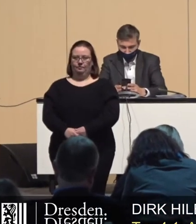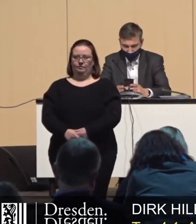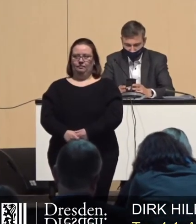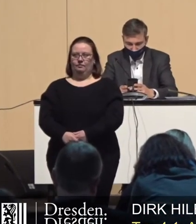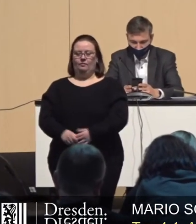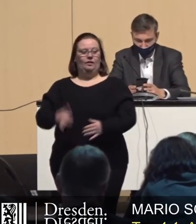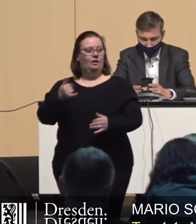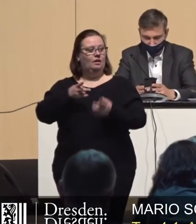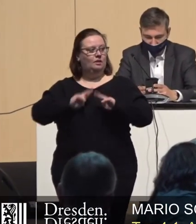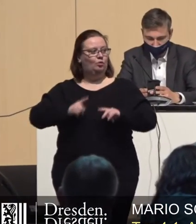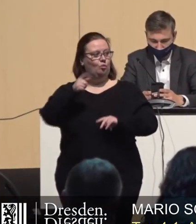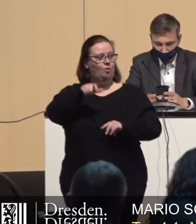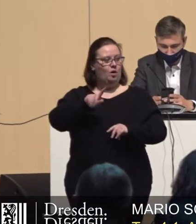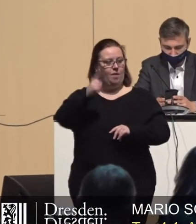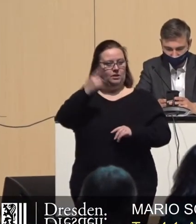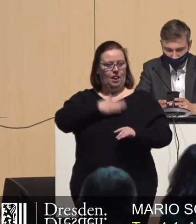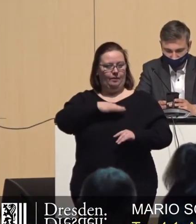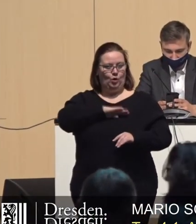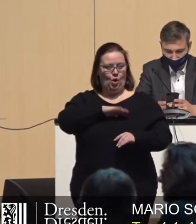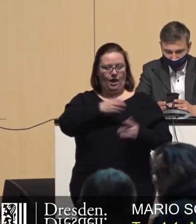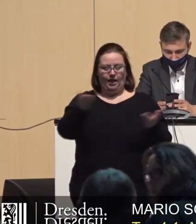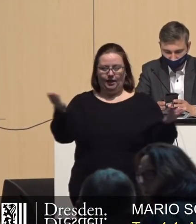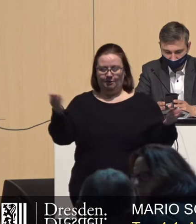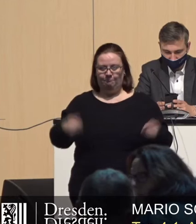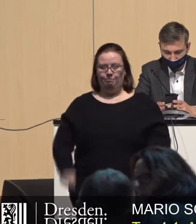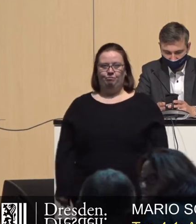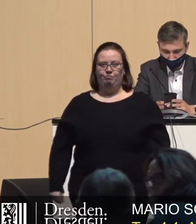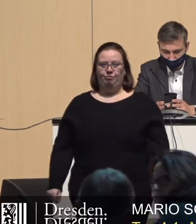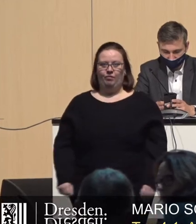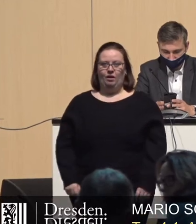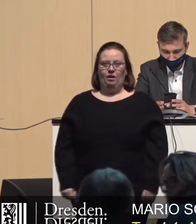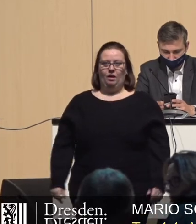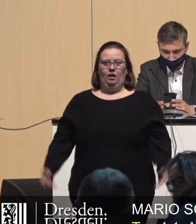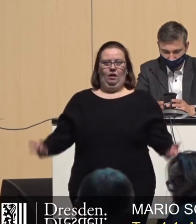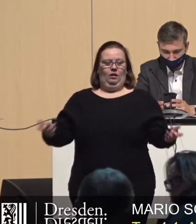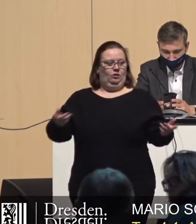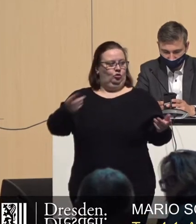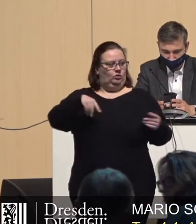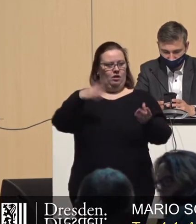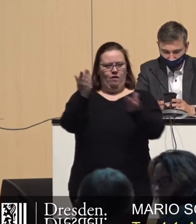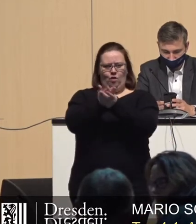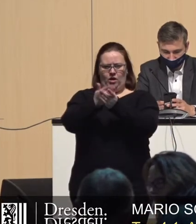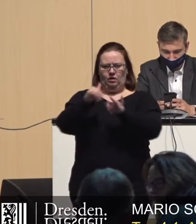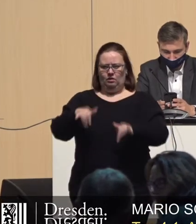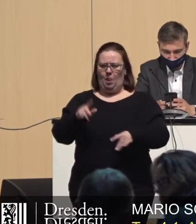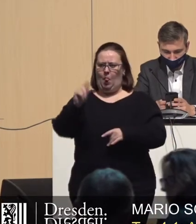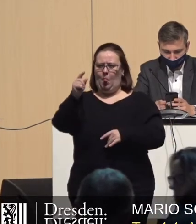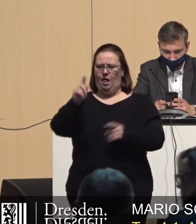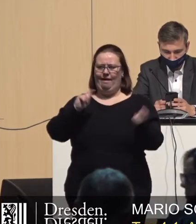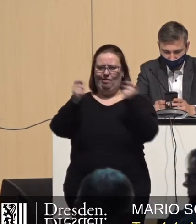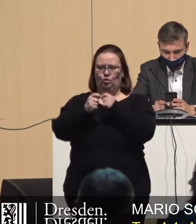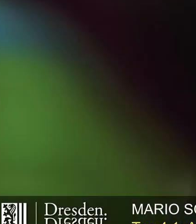Ja, sehr geehrter Herr Oberbürgermeister, liebe Kolleginnen und Kollegen. Sie haben es alle vorliegen, wir haben einen ganz kleinen